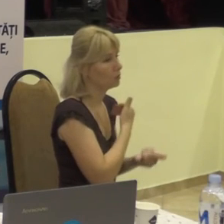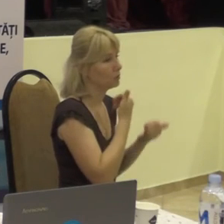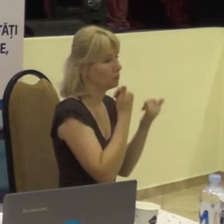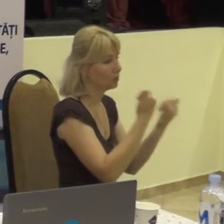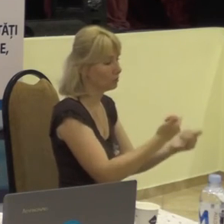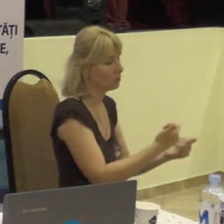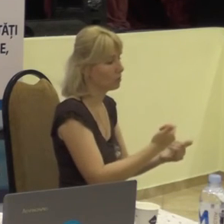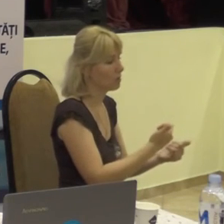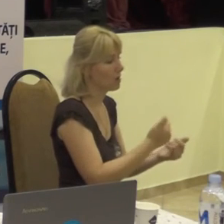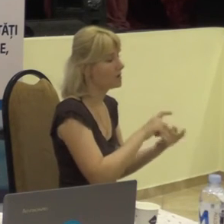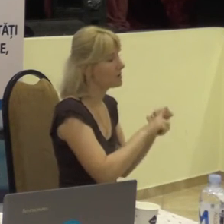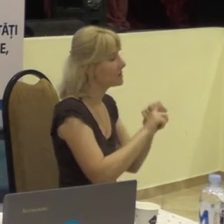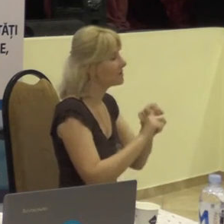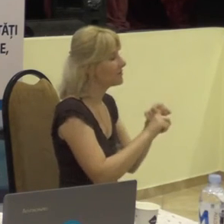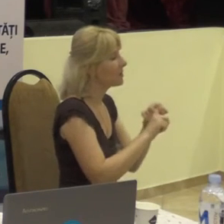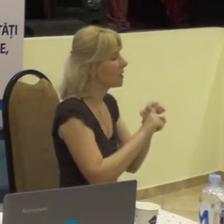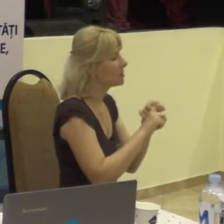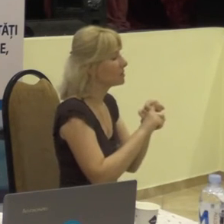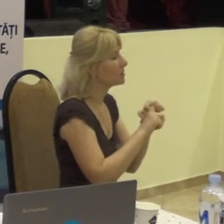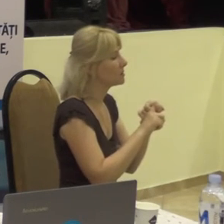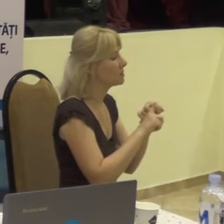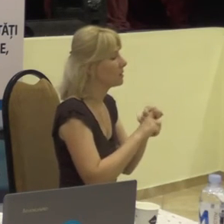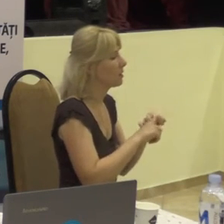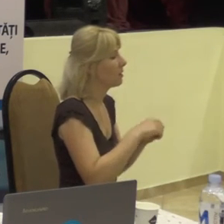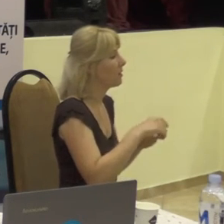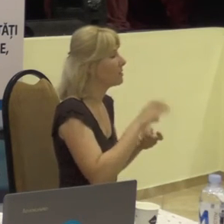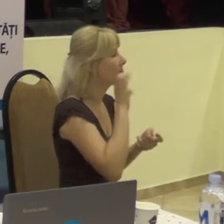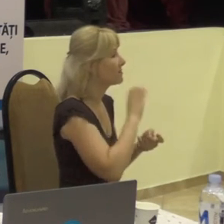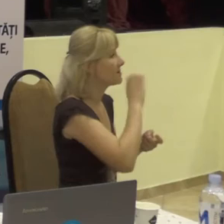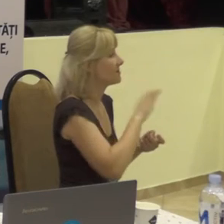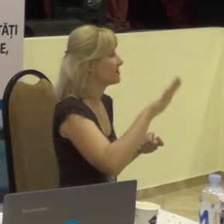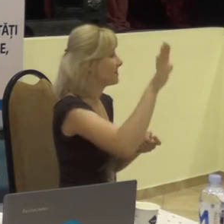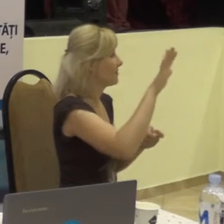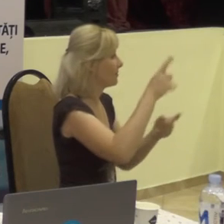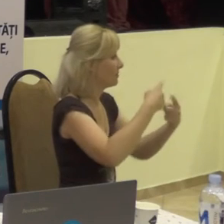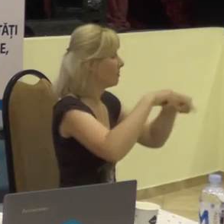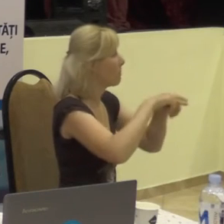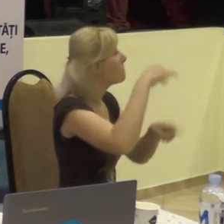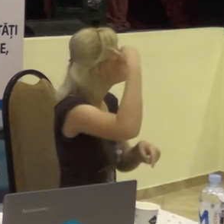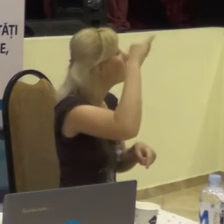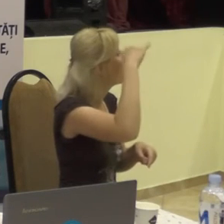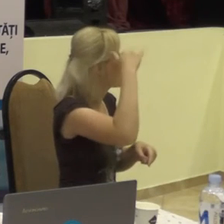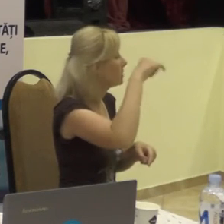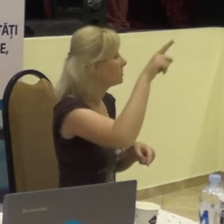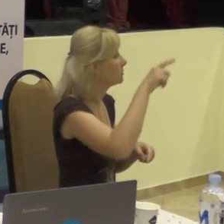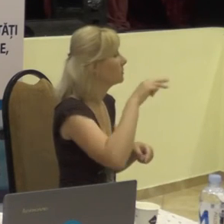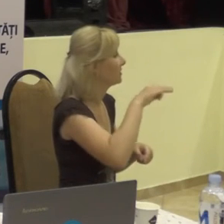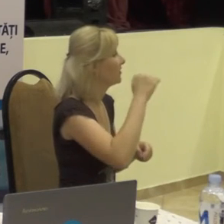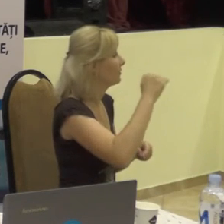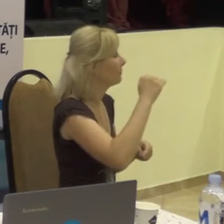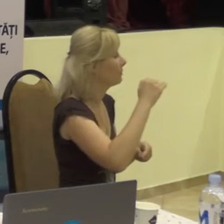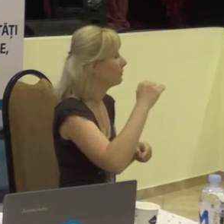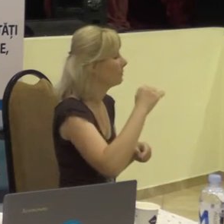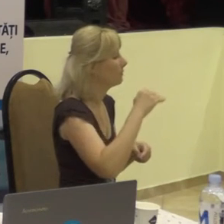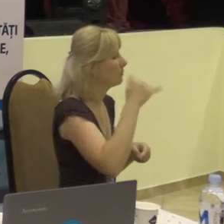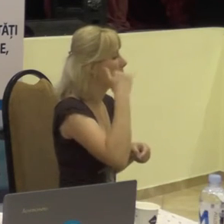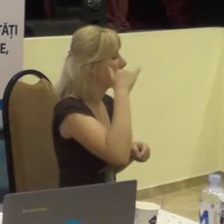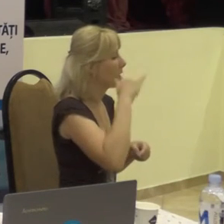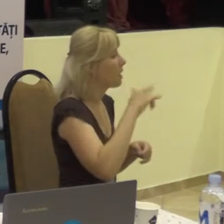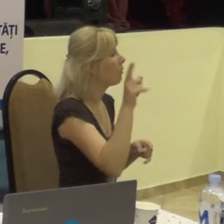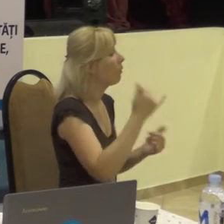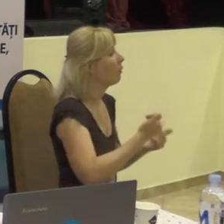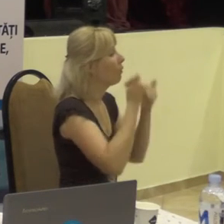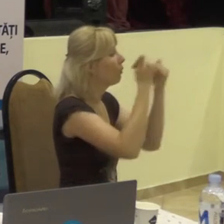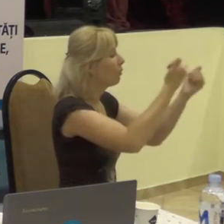legat, spre exemplu, de filiala teritorială Nord din Vălți, care prestează